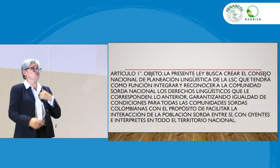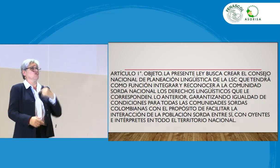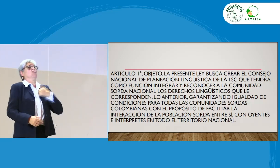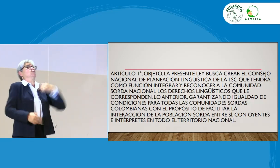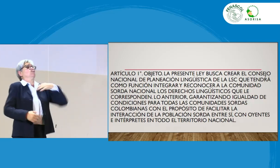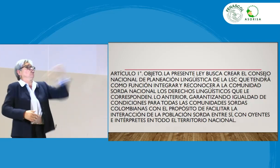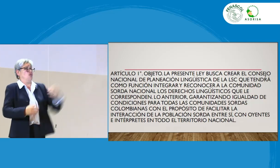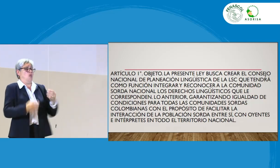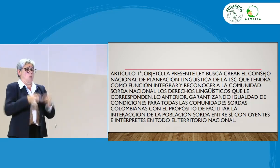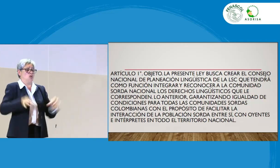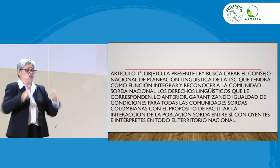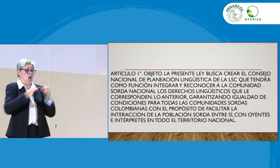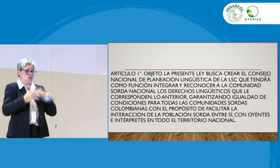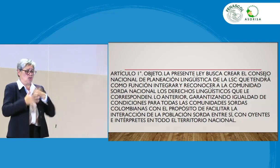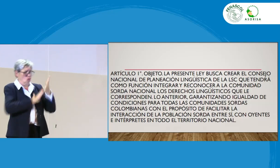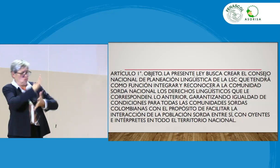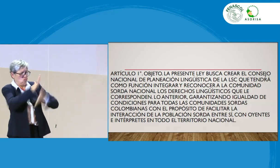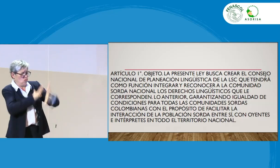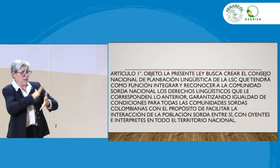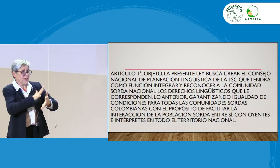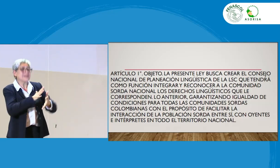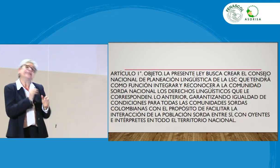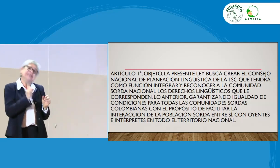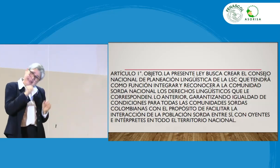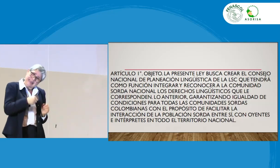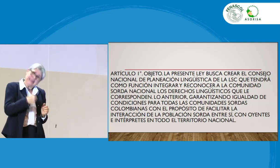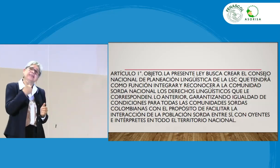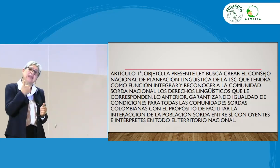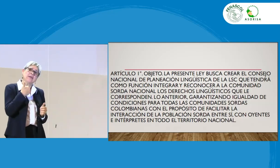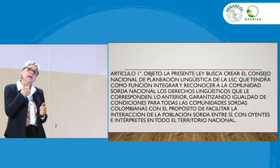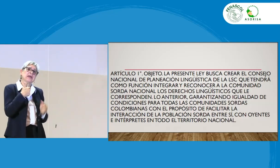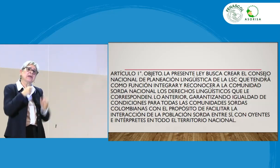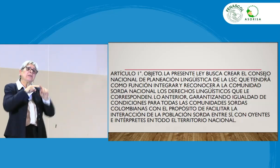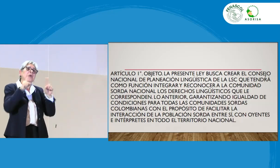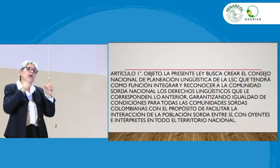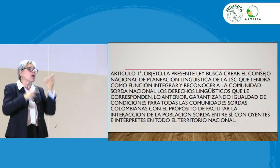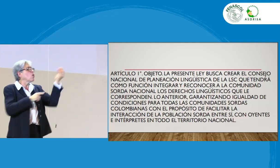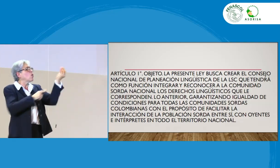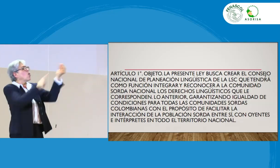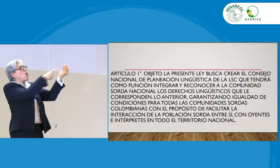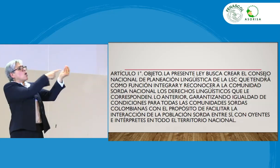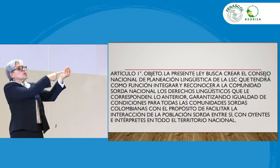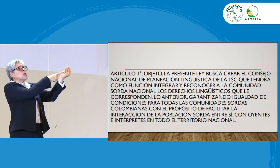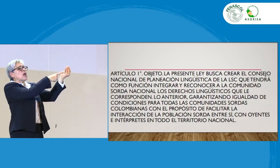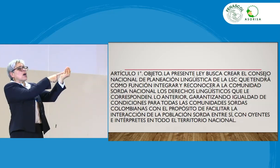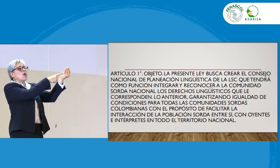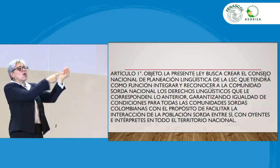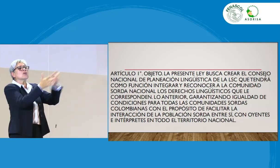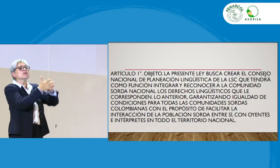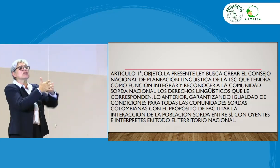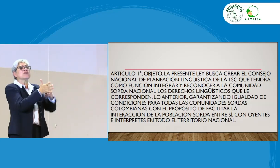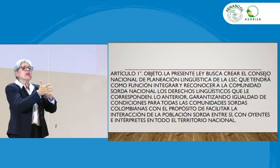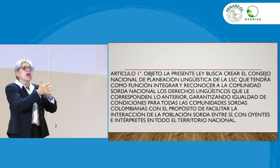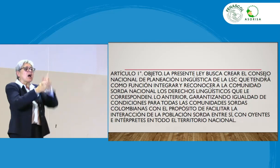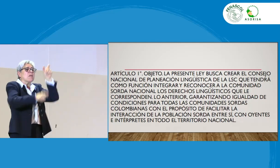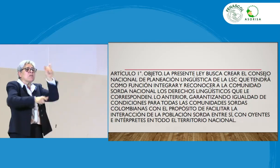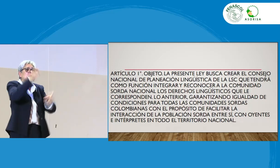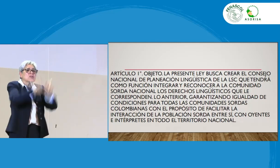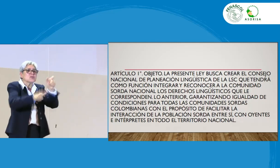importante el tema de la lengua de señas? Yo lo sé. Eso está muy bien. Pero el consejo significa que son las personas del